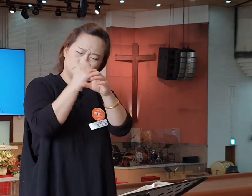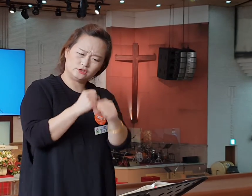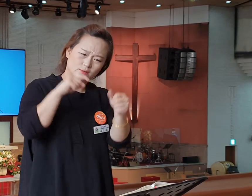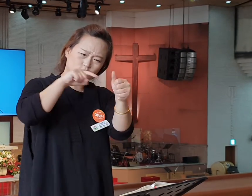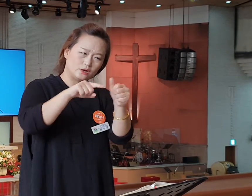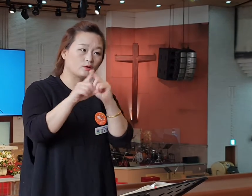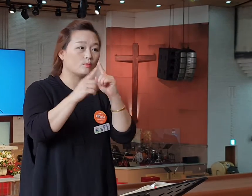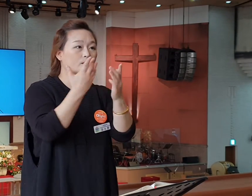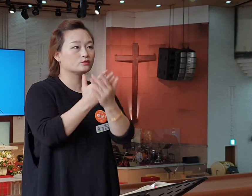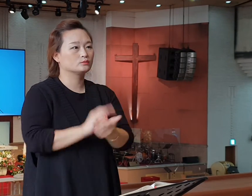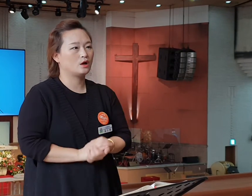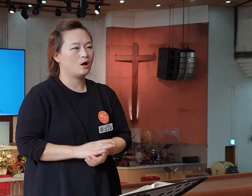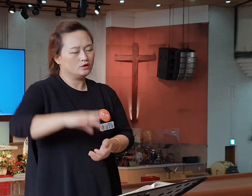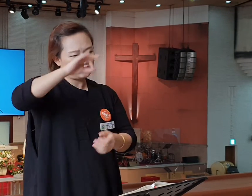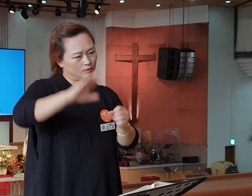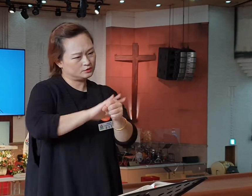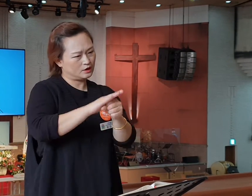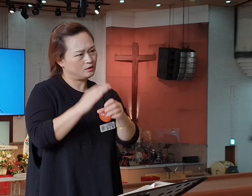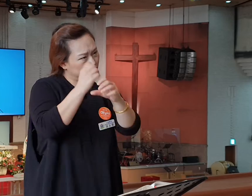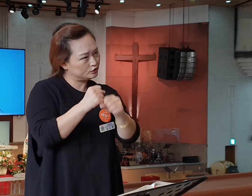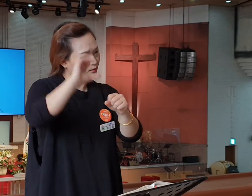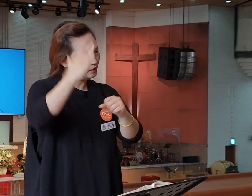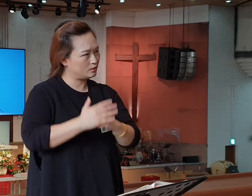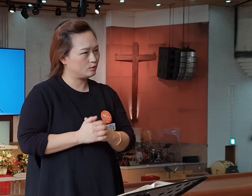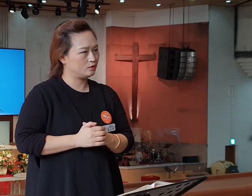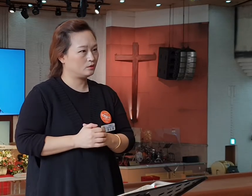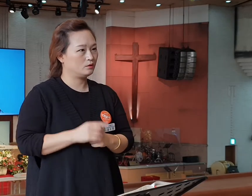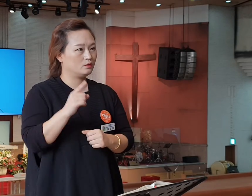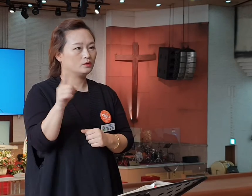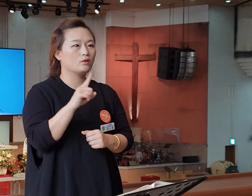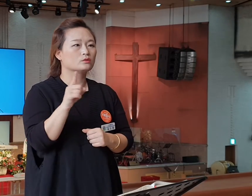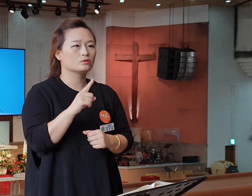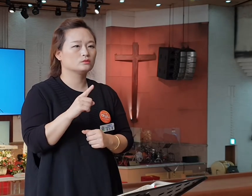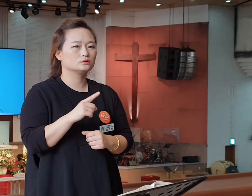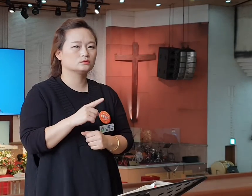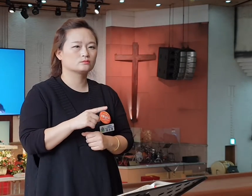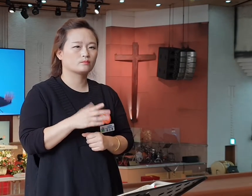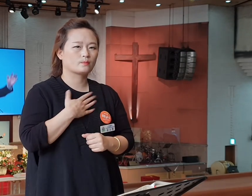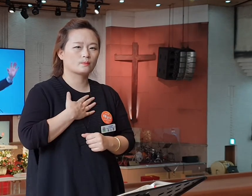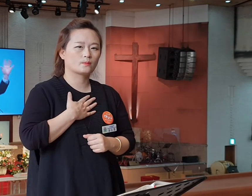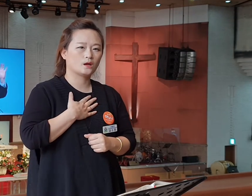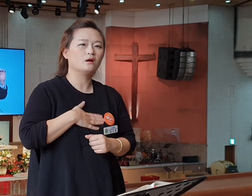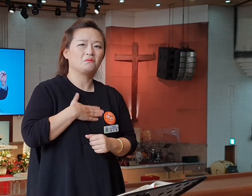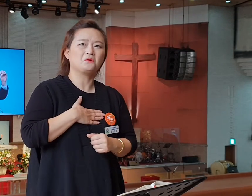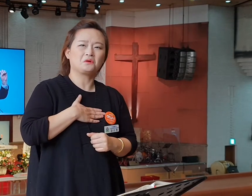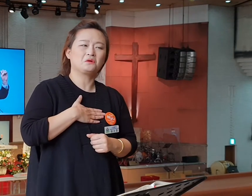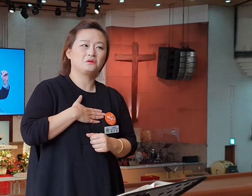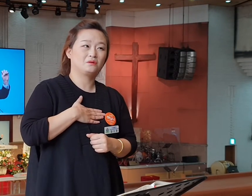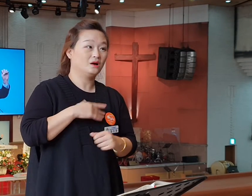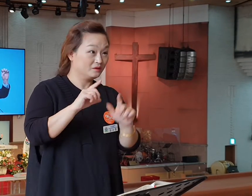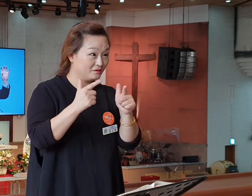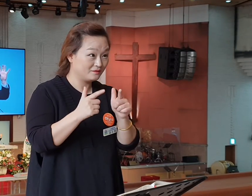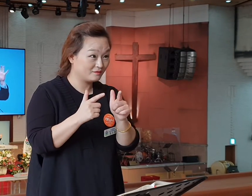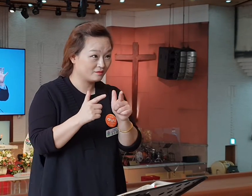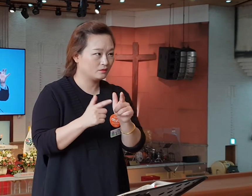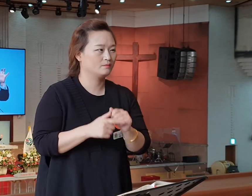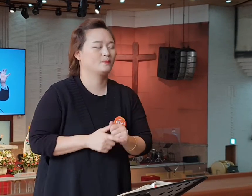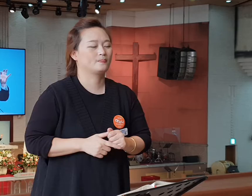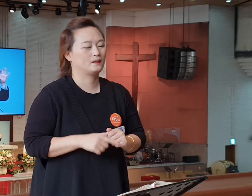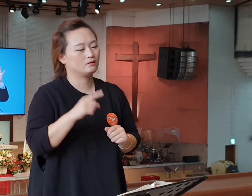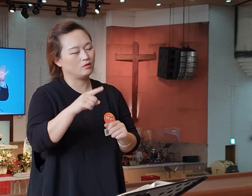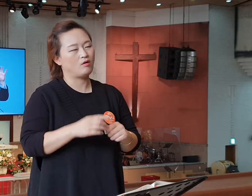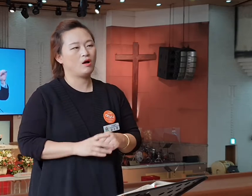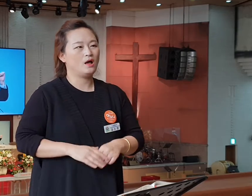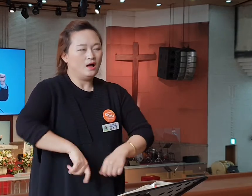사랑을 버렸어요. 여기까지 여러분들 들으시고 고개를 끄덕하실지도 몰라요. 진리를 지켜가고 그리고 사랑을 열심히